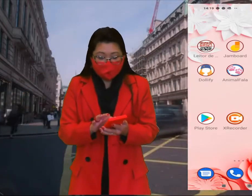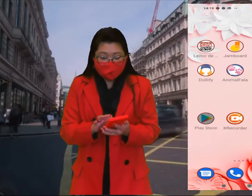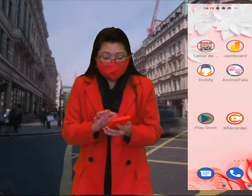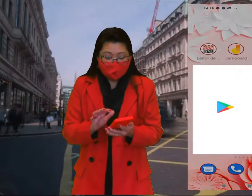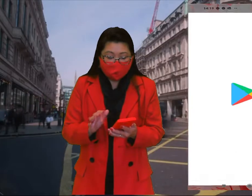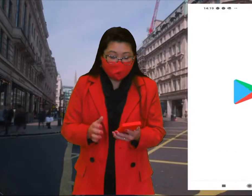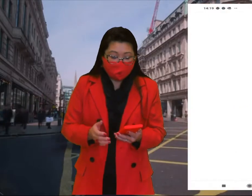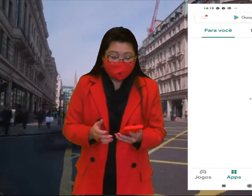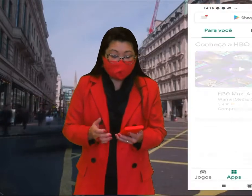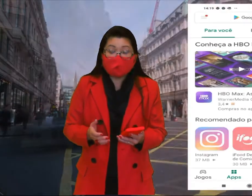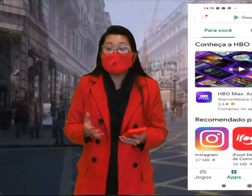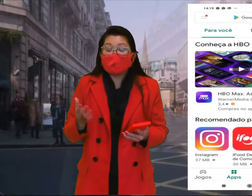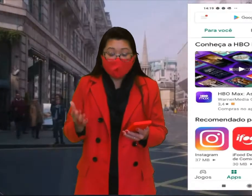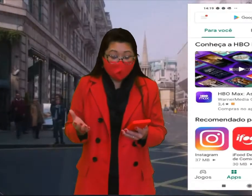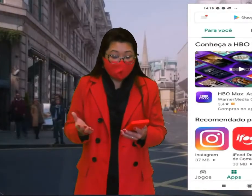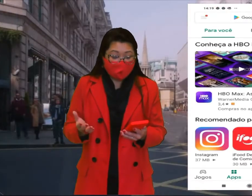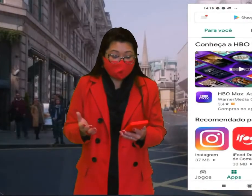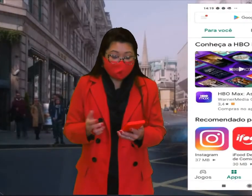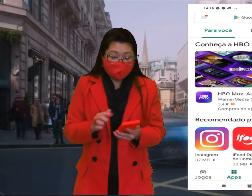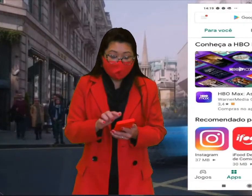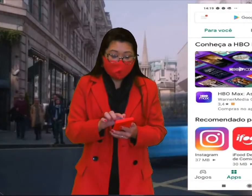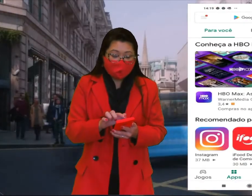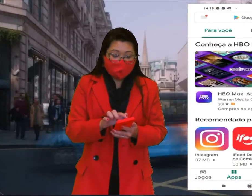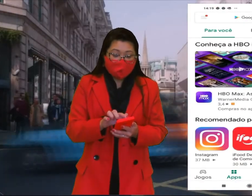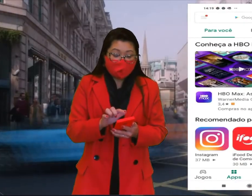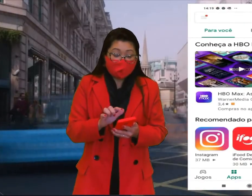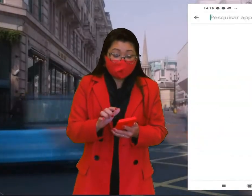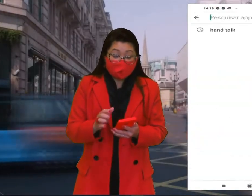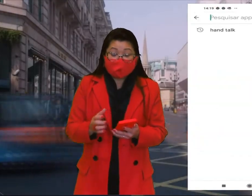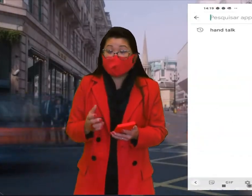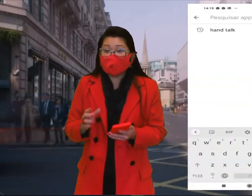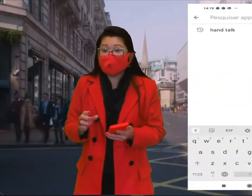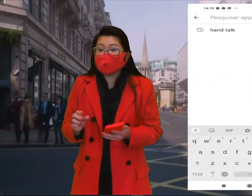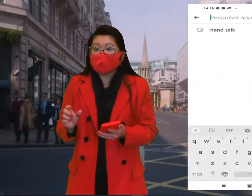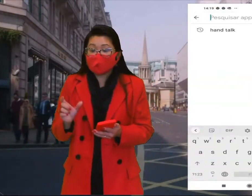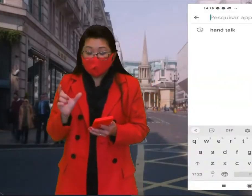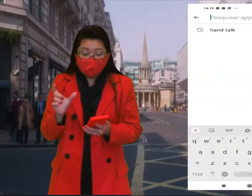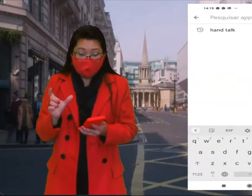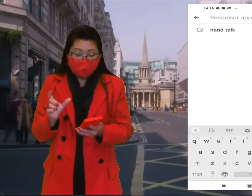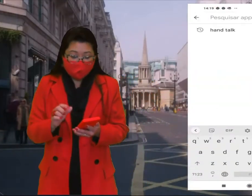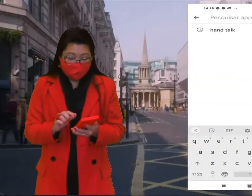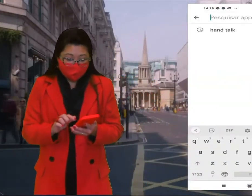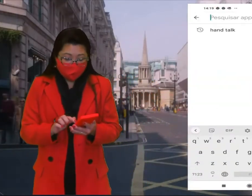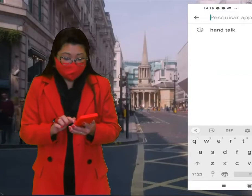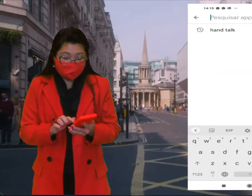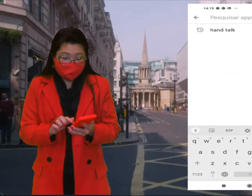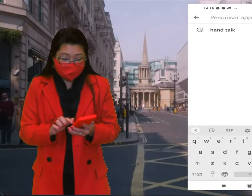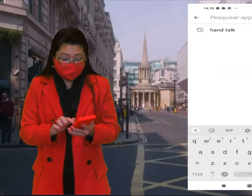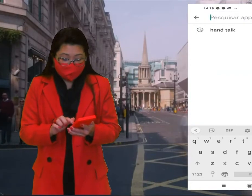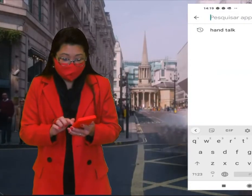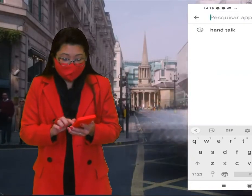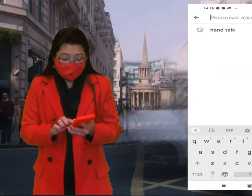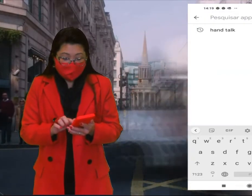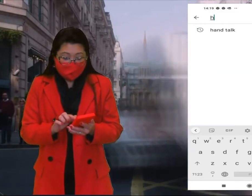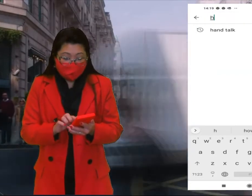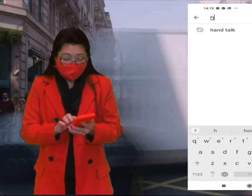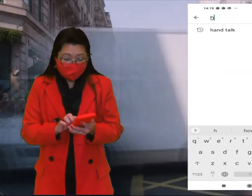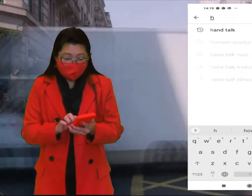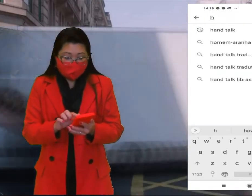vocês clicam aí no Play Store, digitem na barra de pesquisa Hand